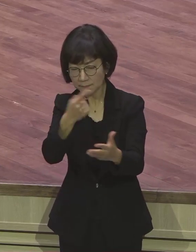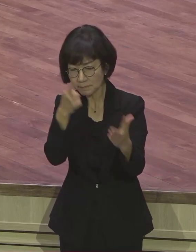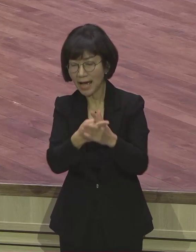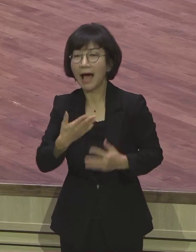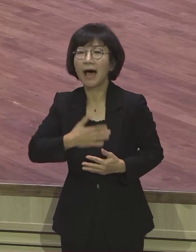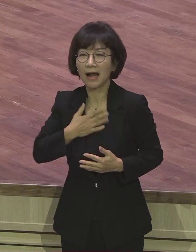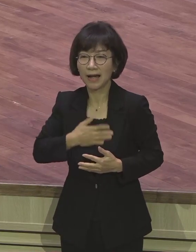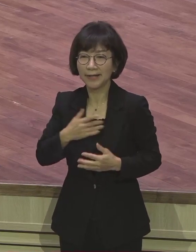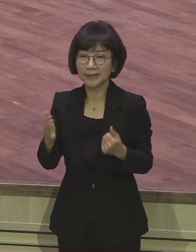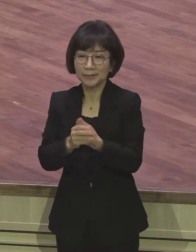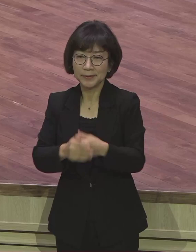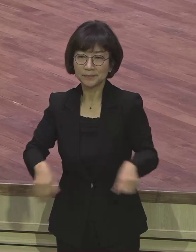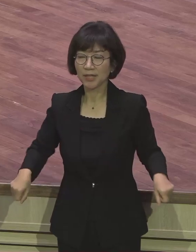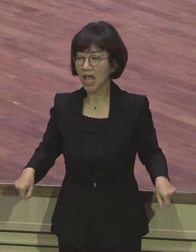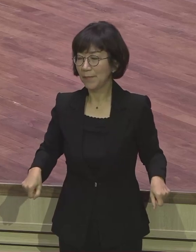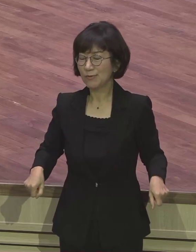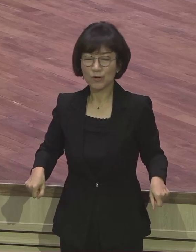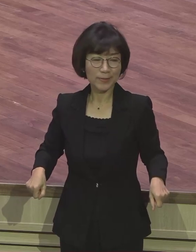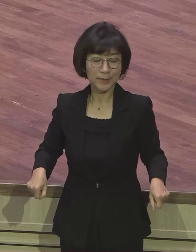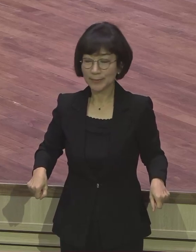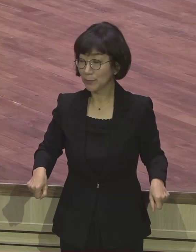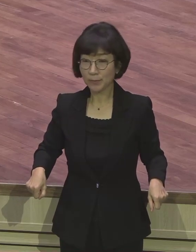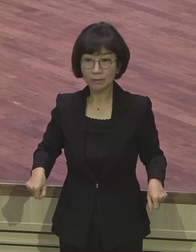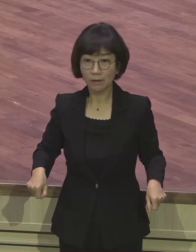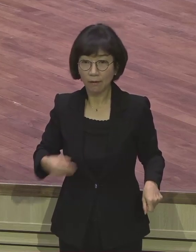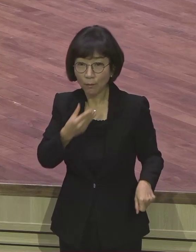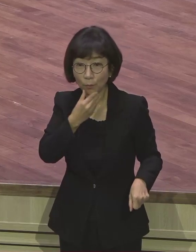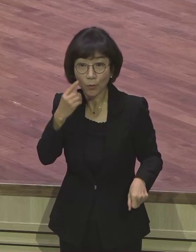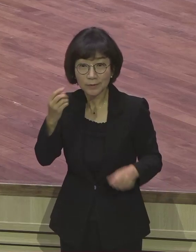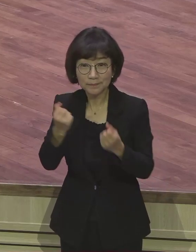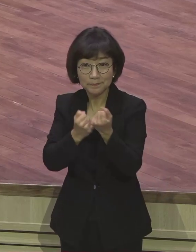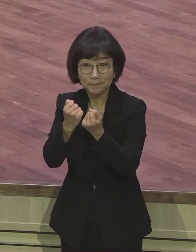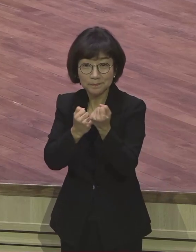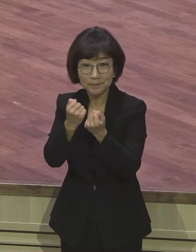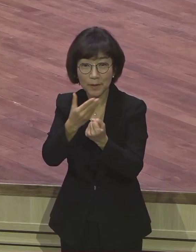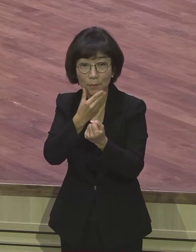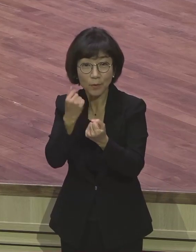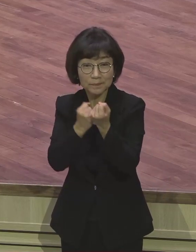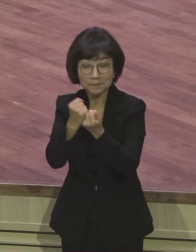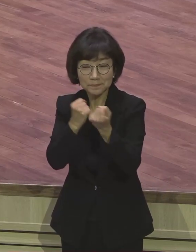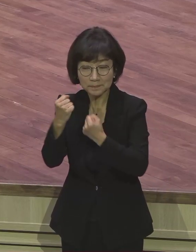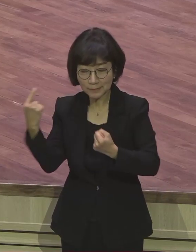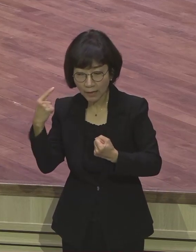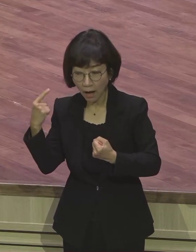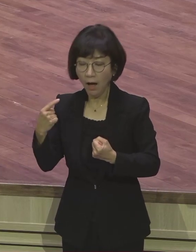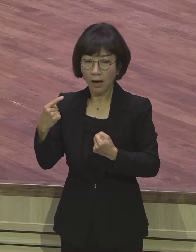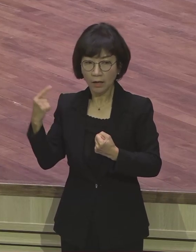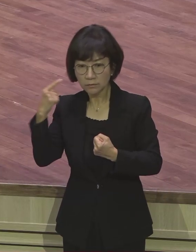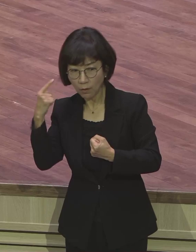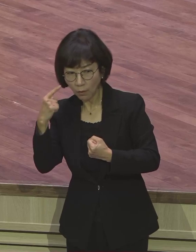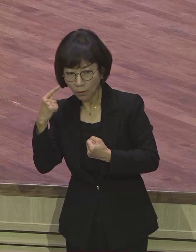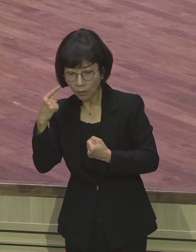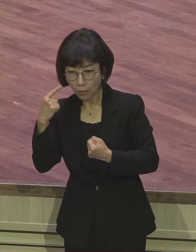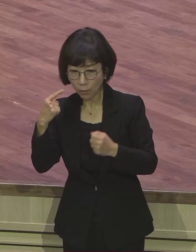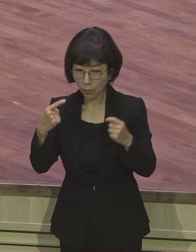그 치유가 일어나고 말씀을 듣게 되고 변화가 일어나는 이런 놀라운 역사에 일어난 거예요. 죄수가 쇠고랑 차고